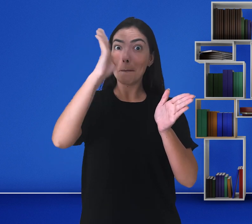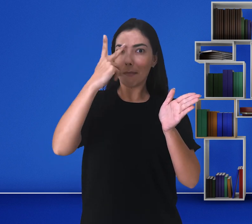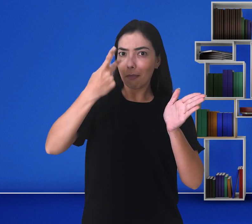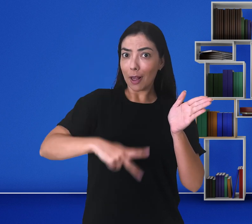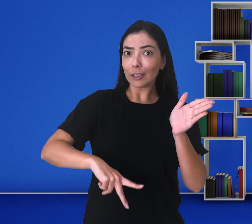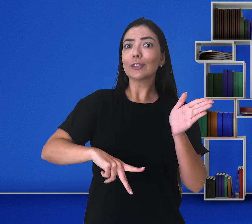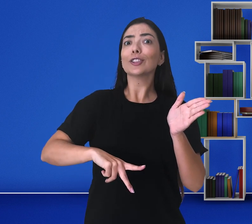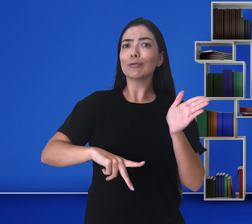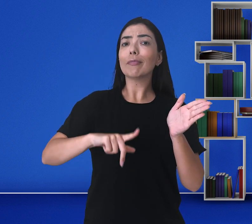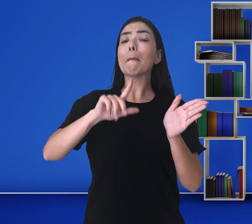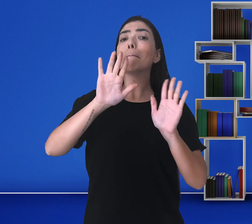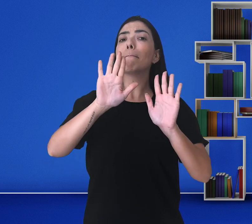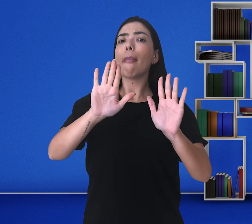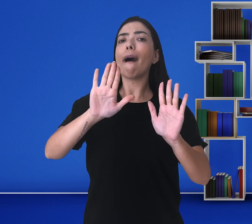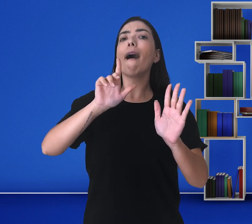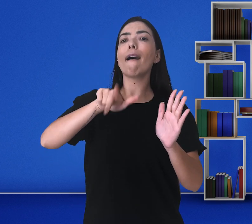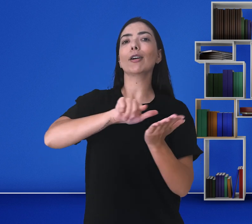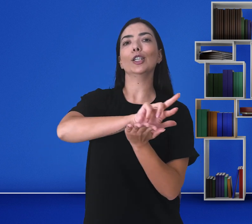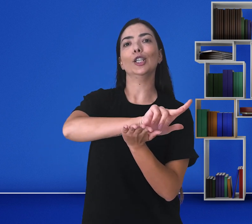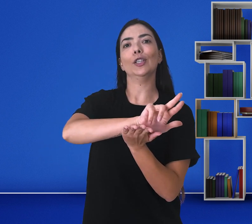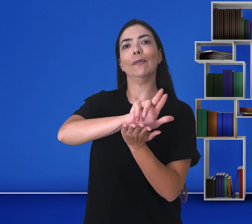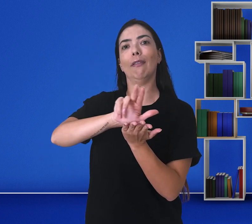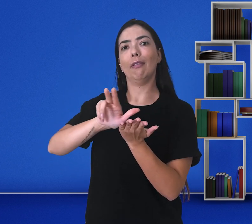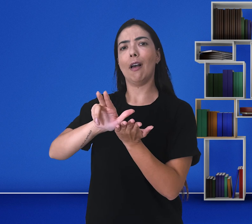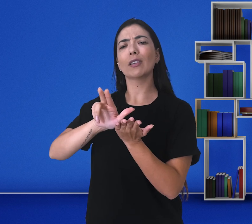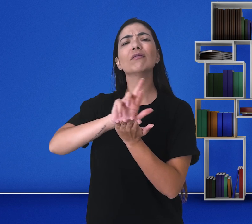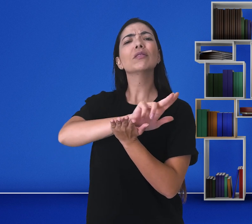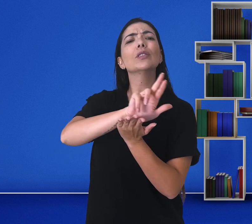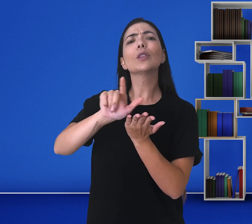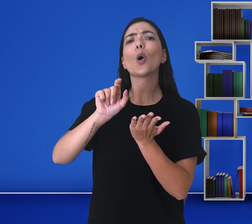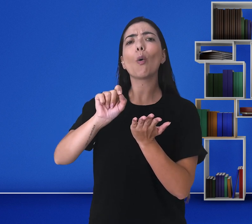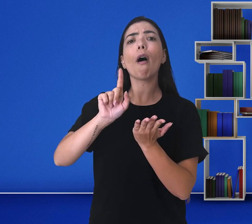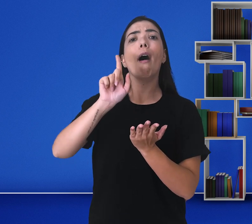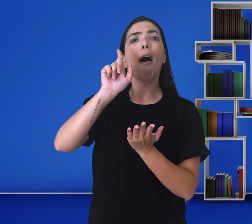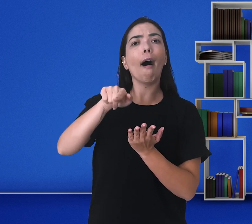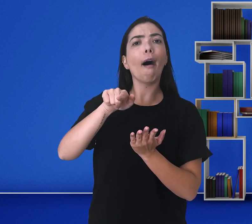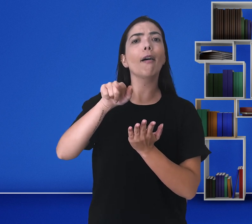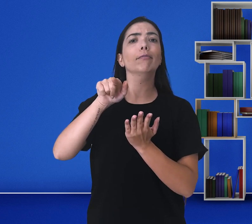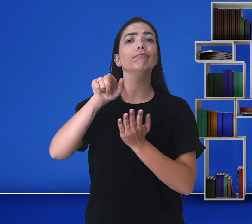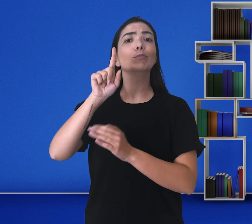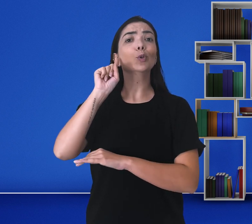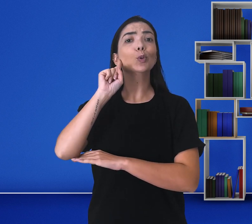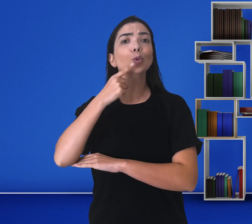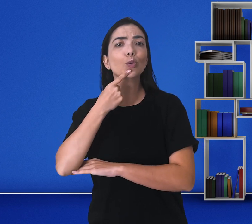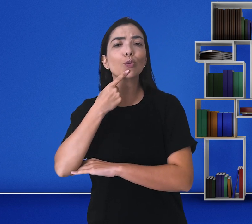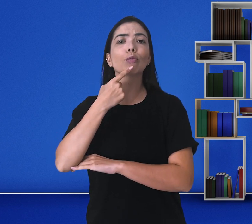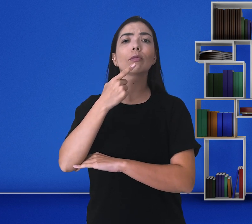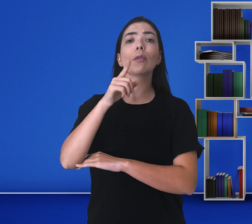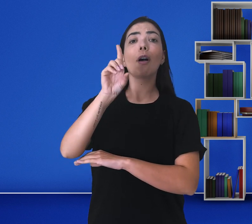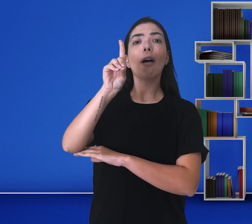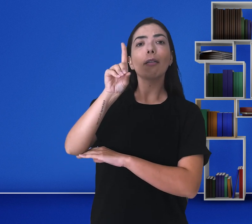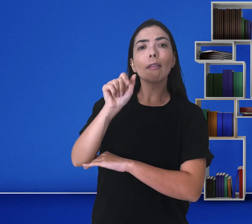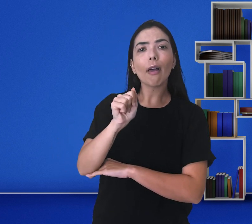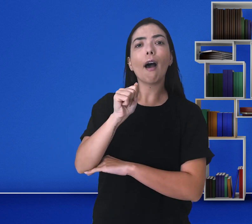Mas existem diferentes tipos de surdos. Existem surdos, deficientes auditivos,